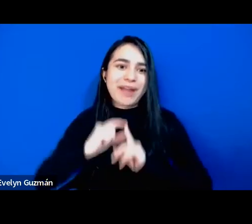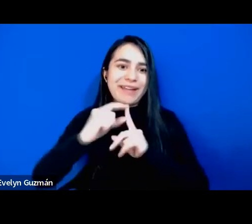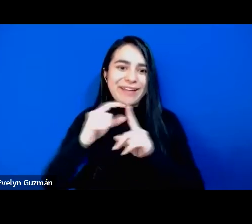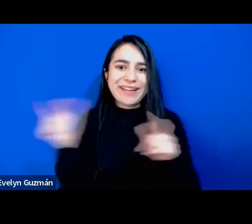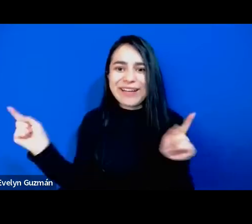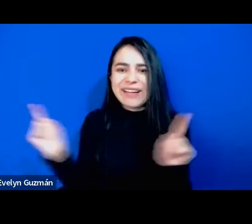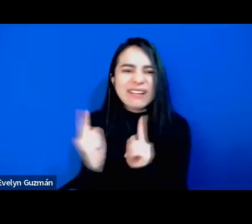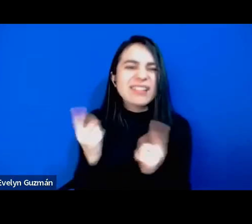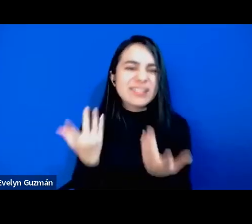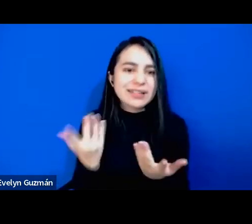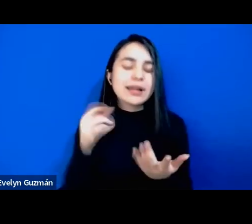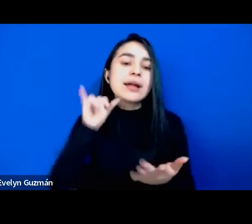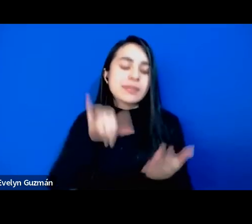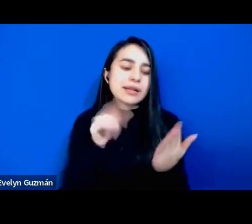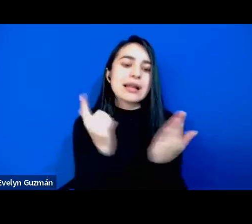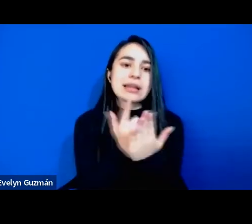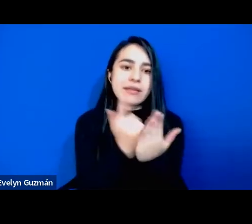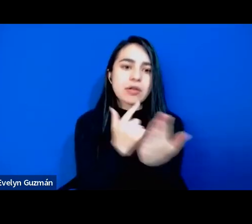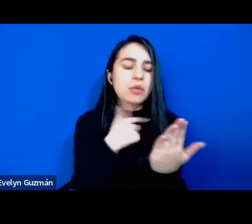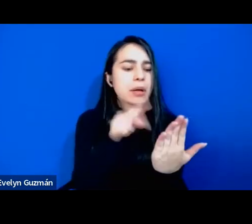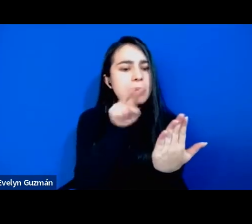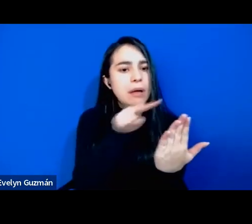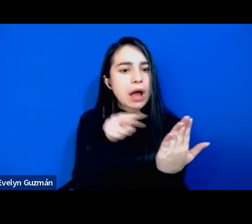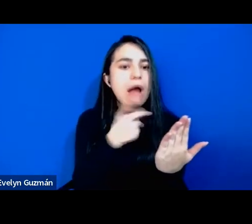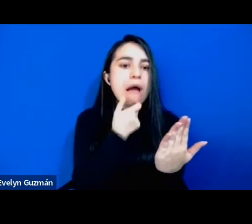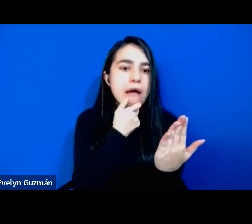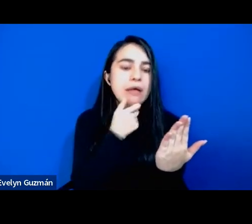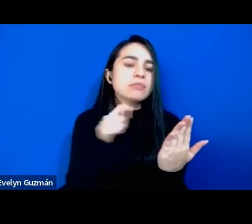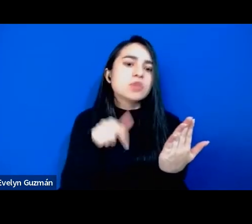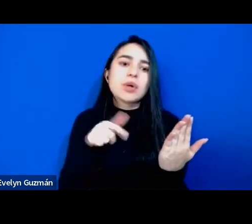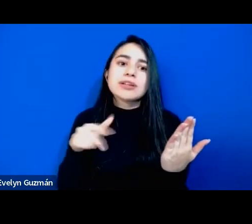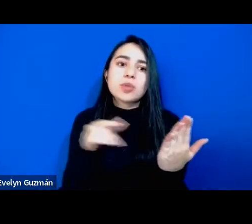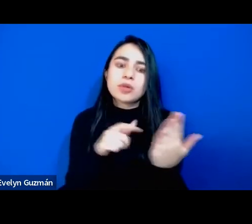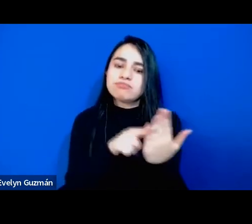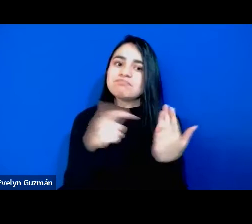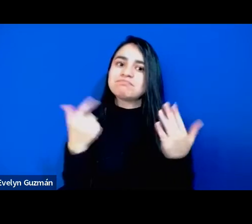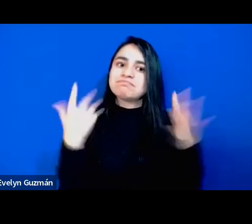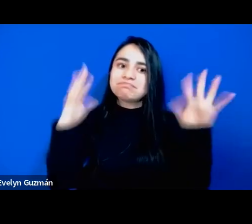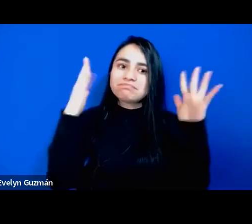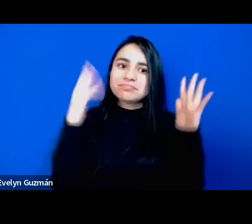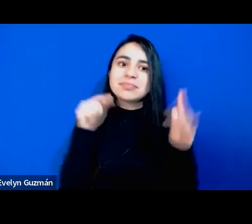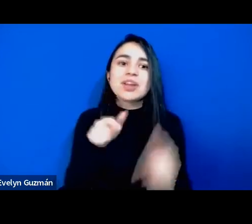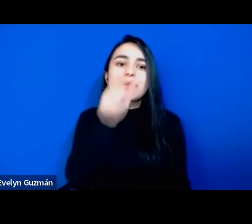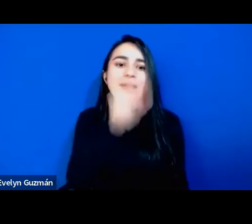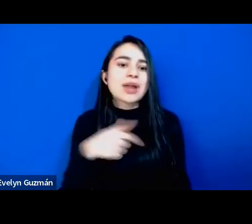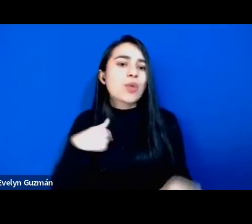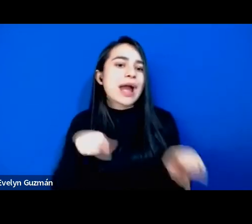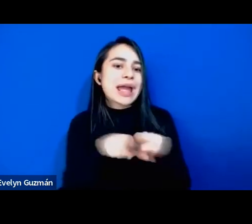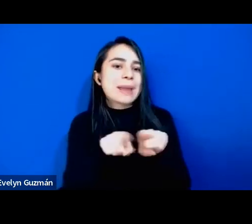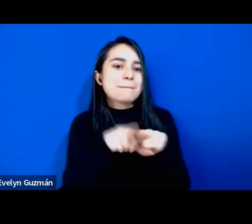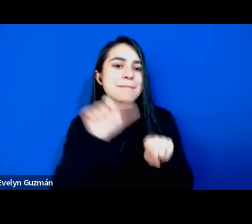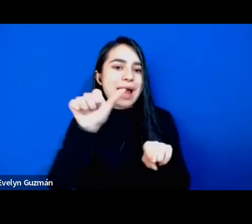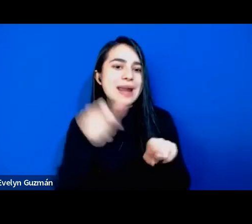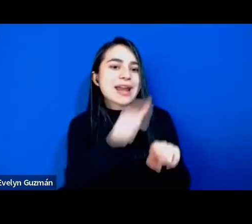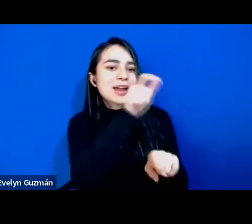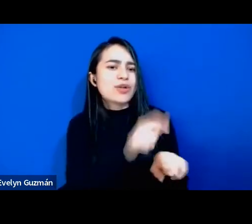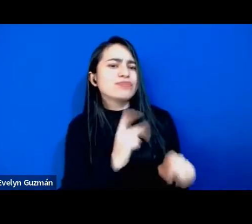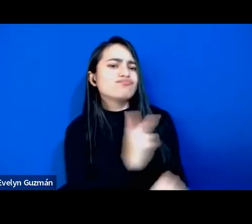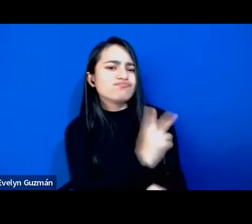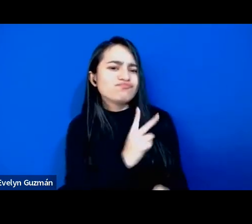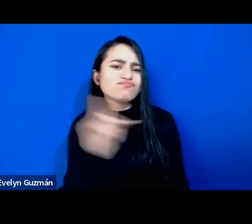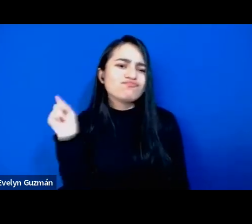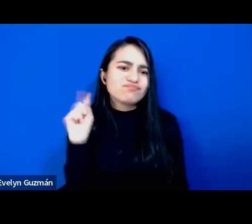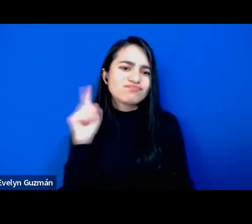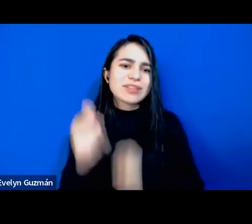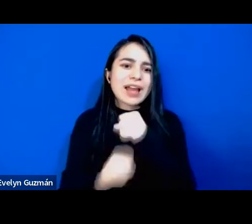este libro por tanto para mí es una celebración por haberlo hecho esta hermana y esta cómplice de años y